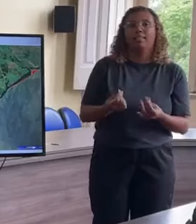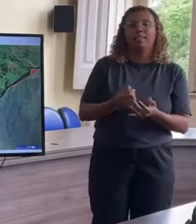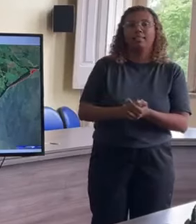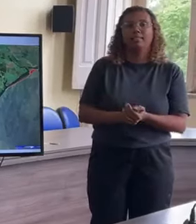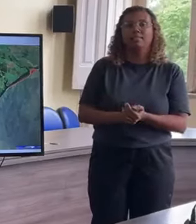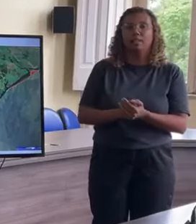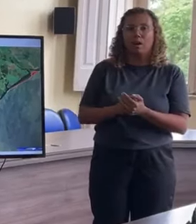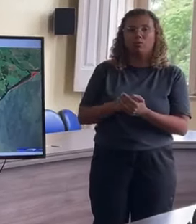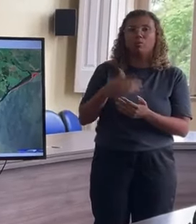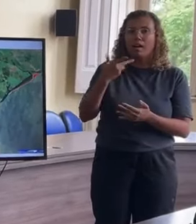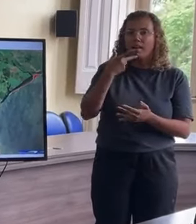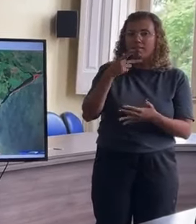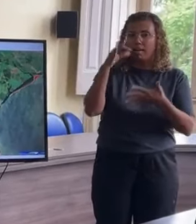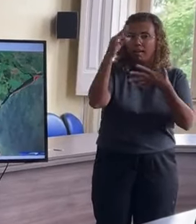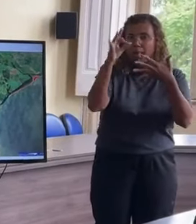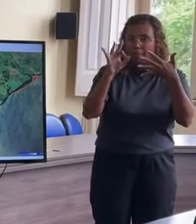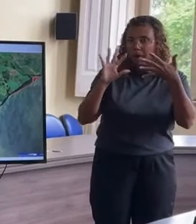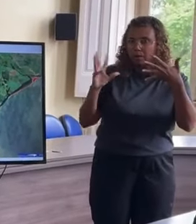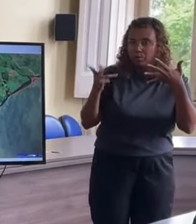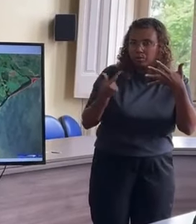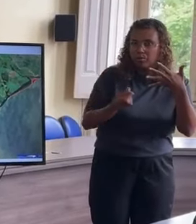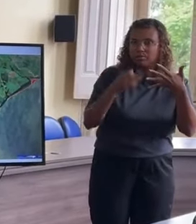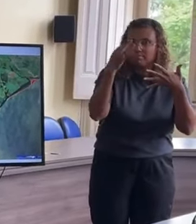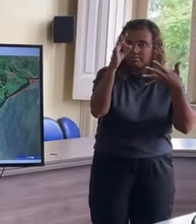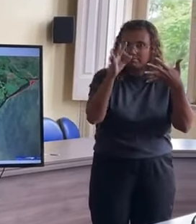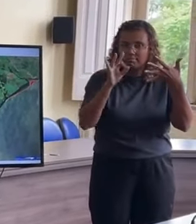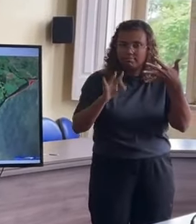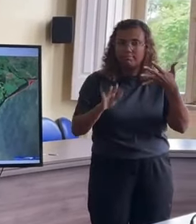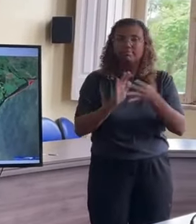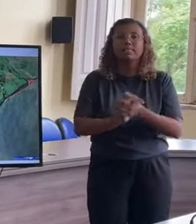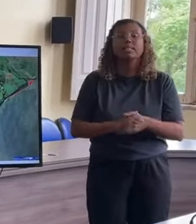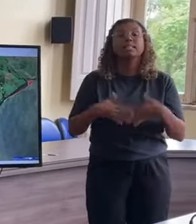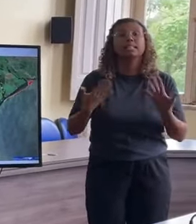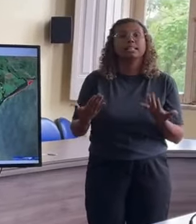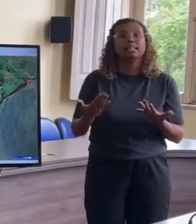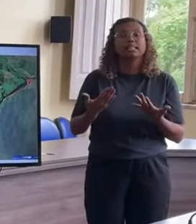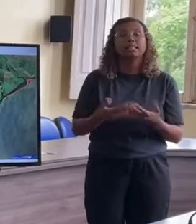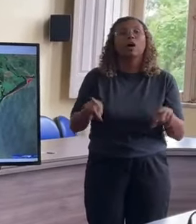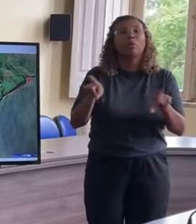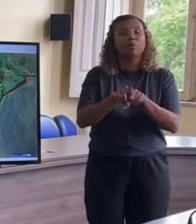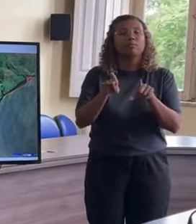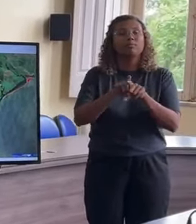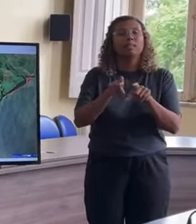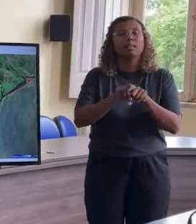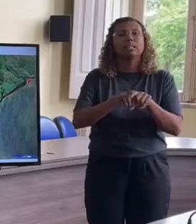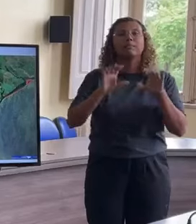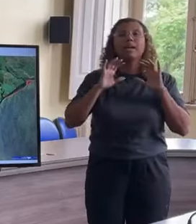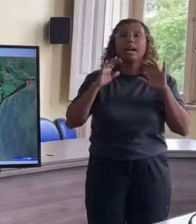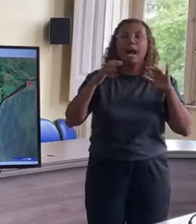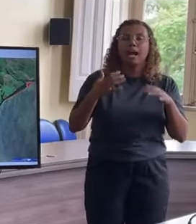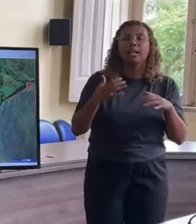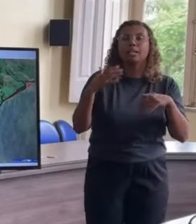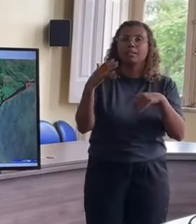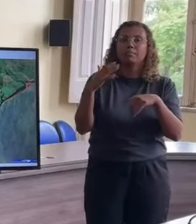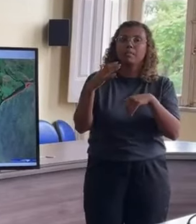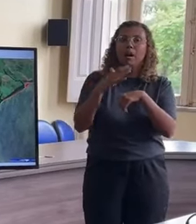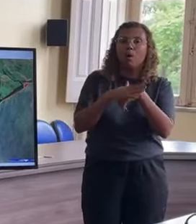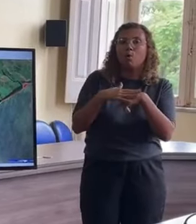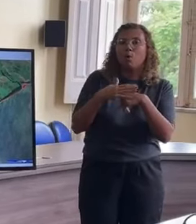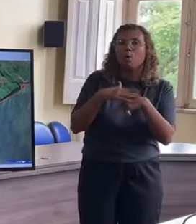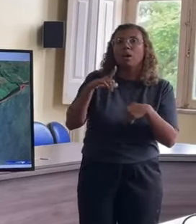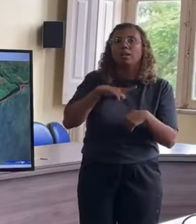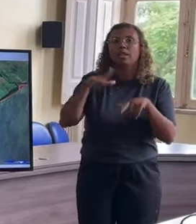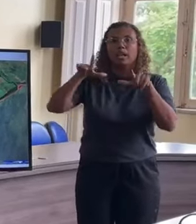revisar aqui com o pessoal. Está tudo encaminhado, importante lembrar, os animais de estimação também têm lugares para ficar.